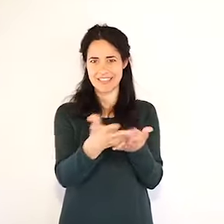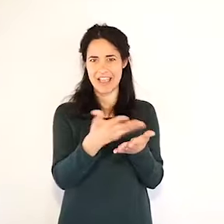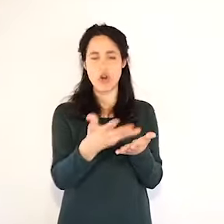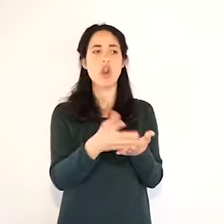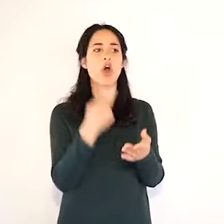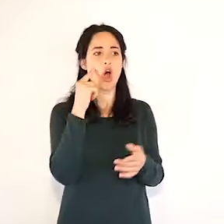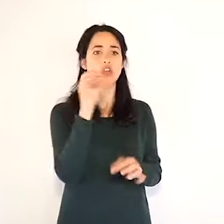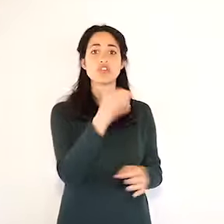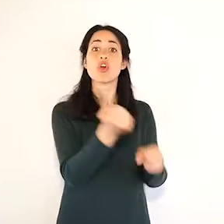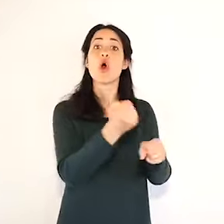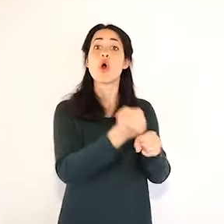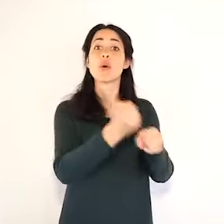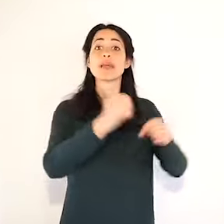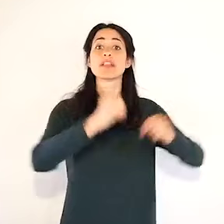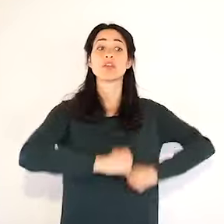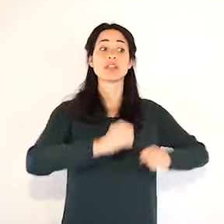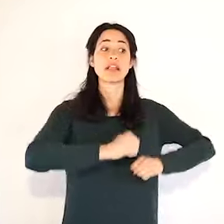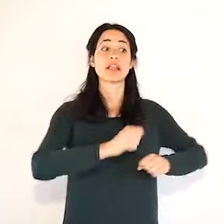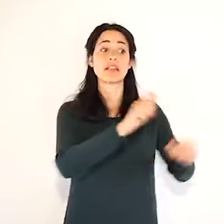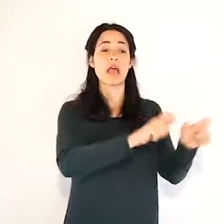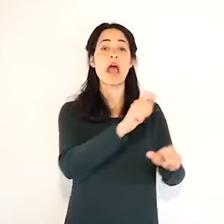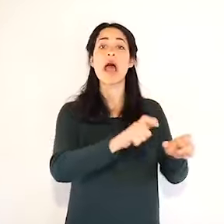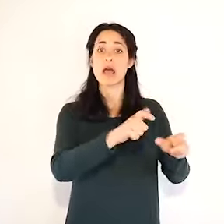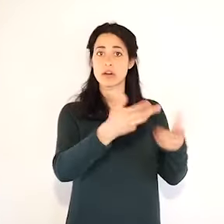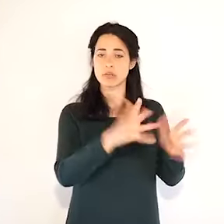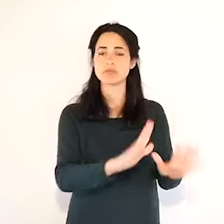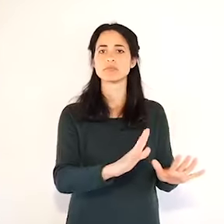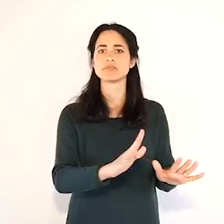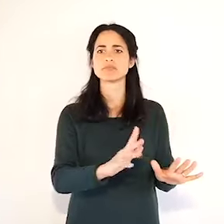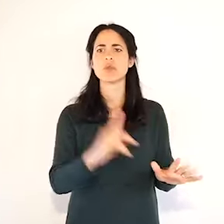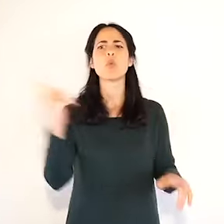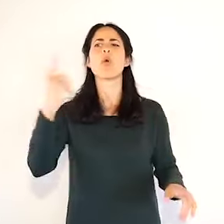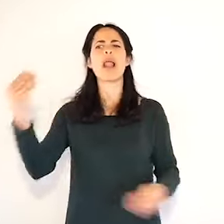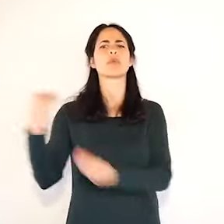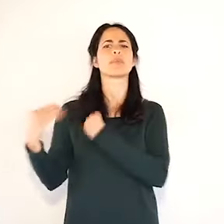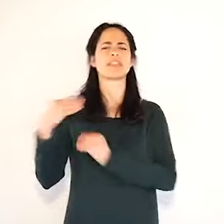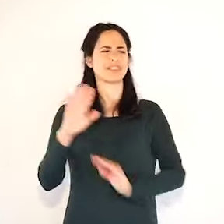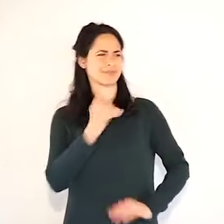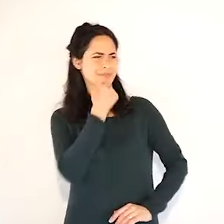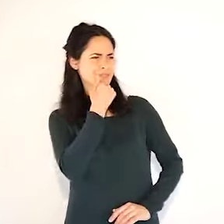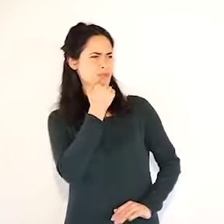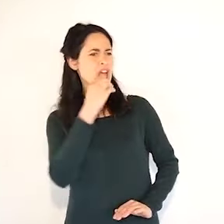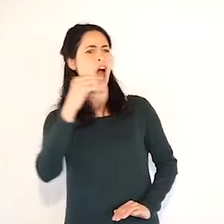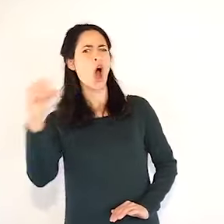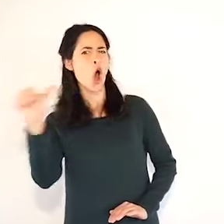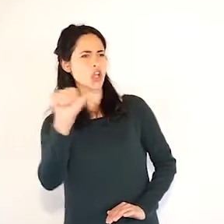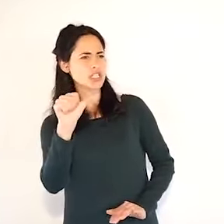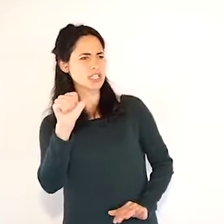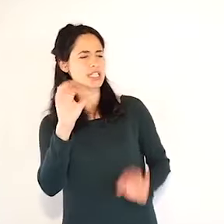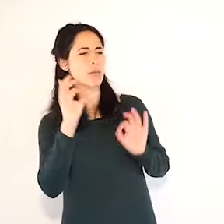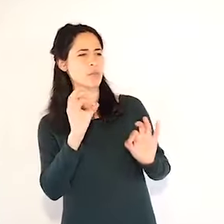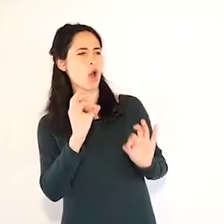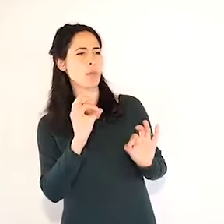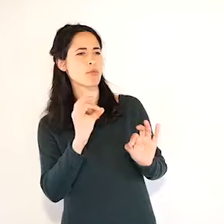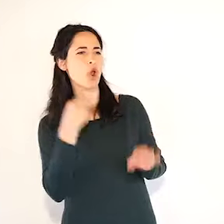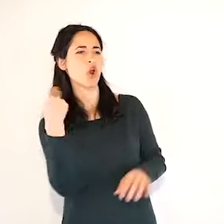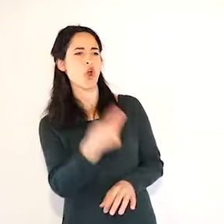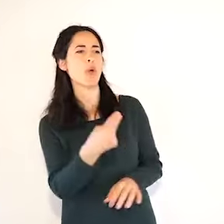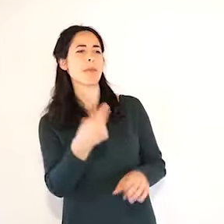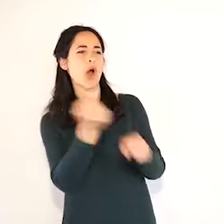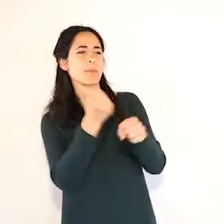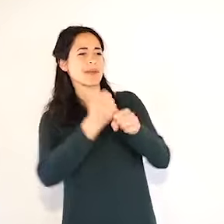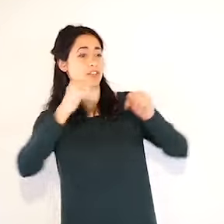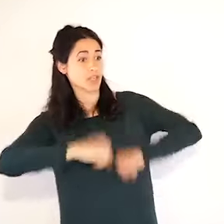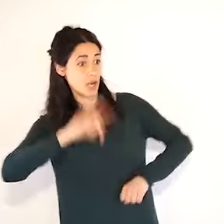ha chiesto gli operatori sanitari, ma anche gli OS sono operatori sanitari, certo che anche gli OS sono operatori sanitari, si fanno